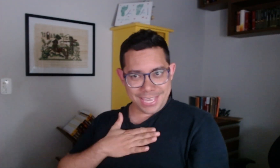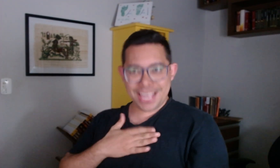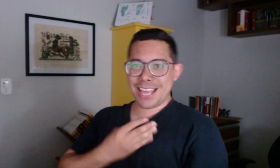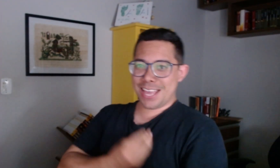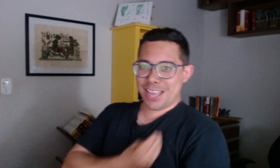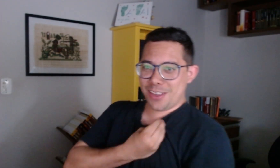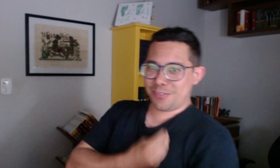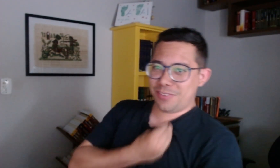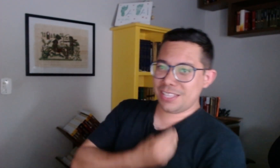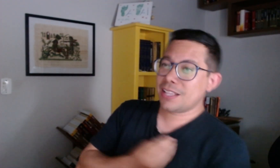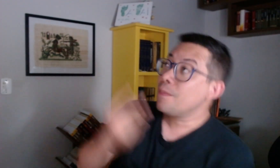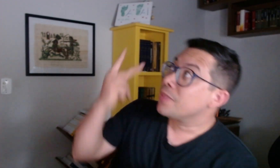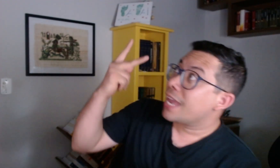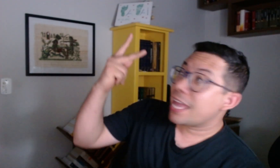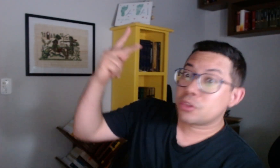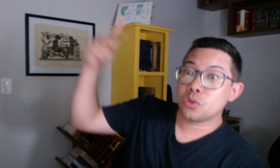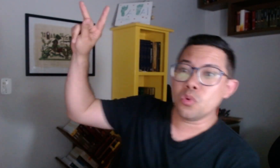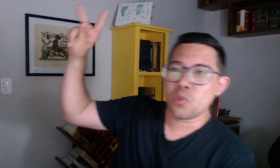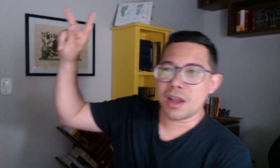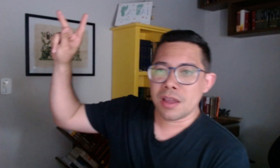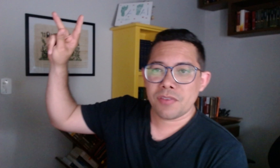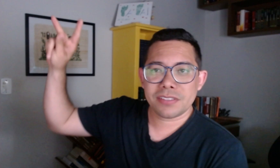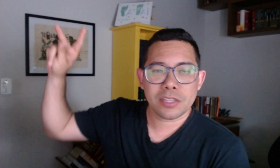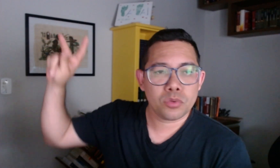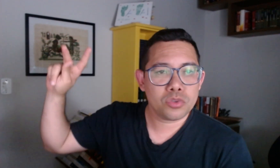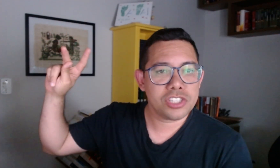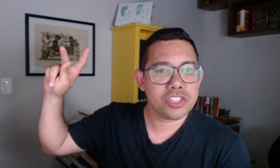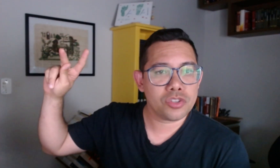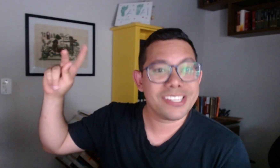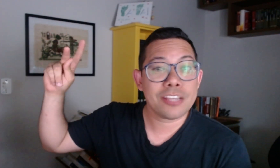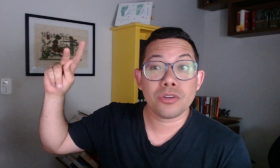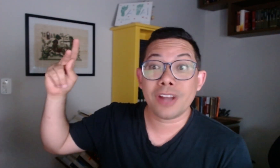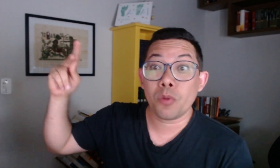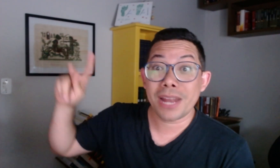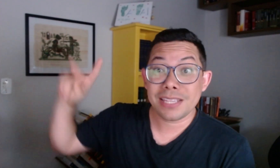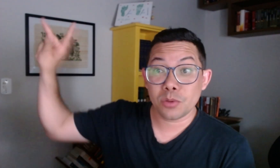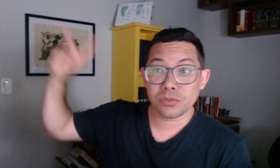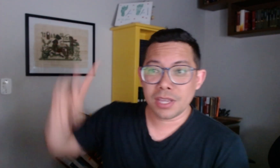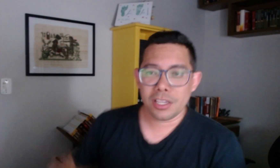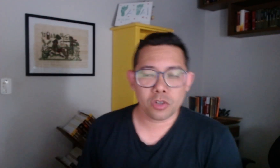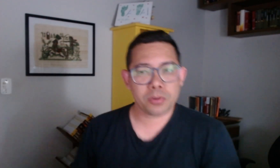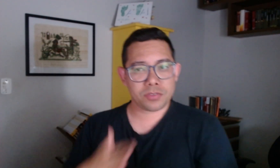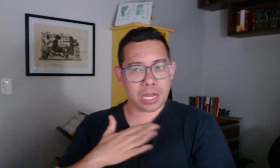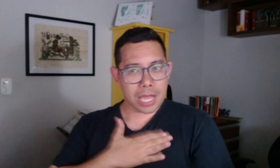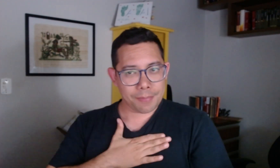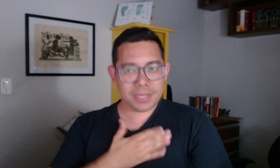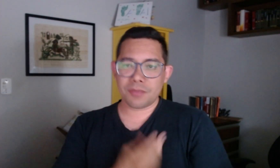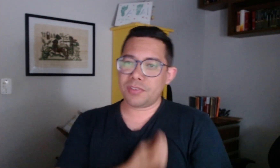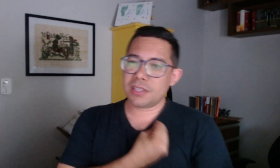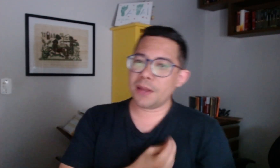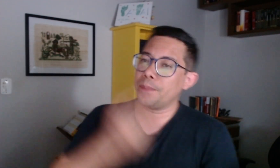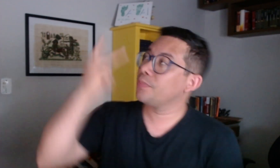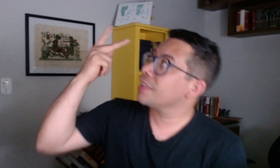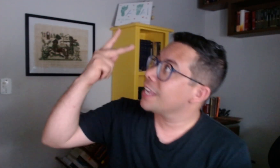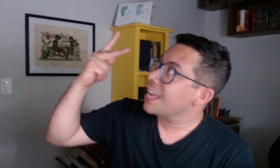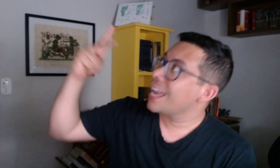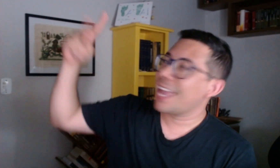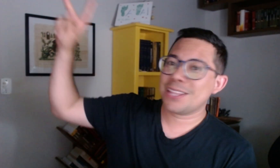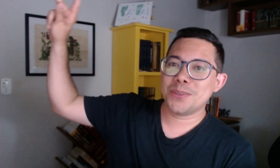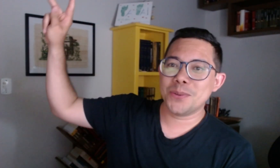vida é tua, fazendo no sentido direcional para Deus. Então, eu posso falar, a minha vida é tua.